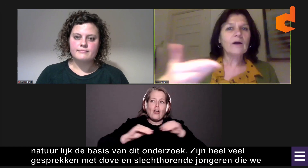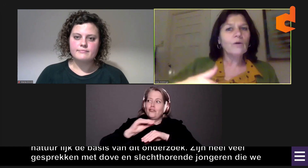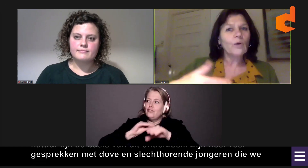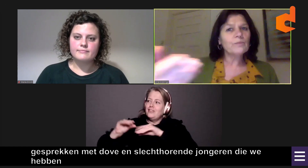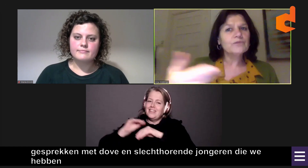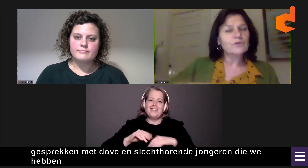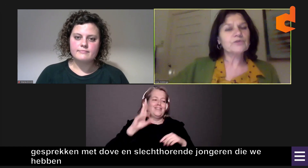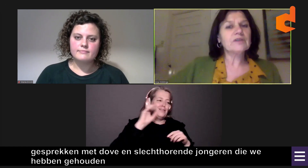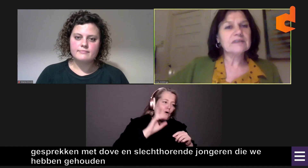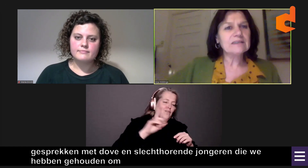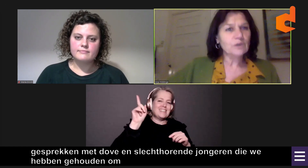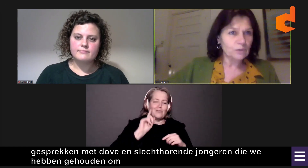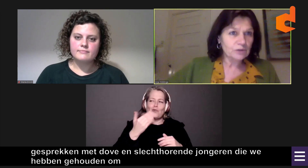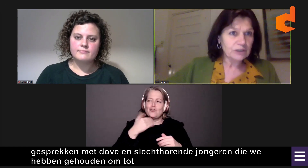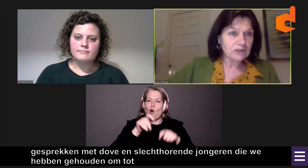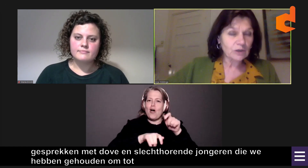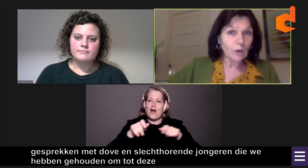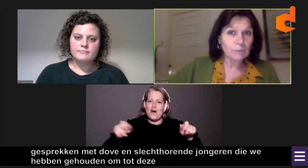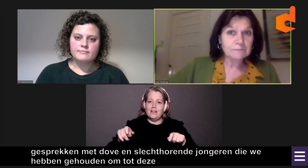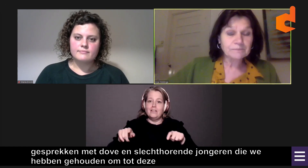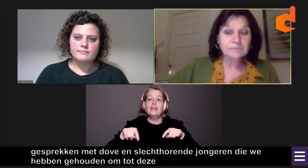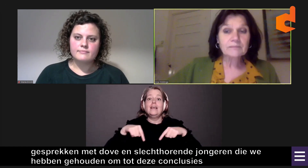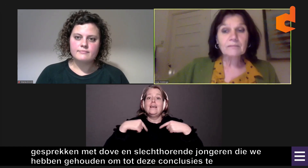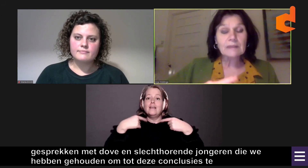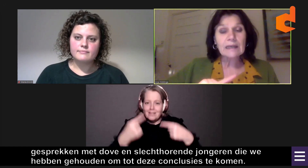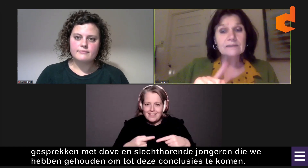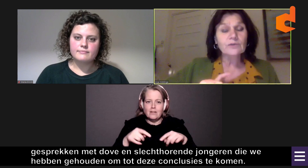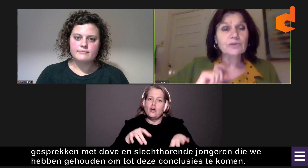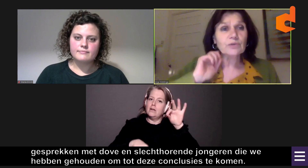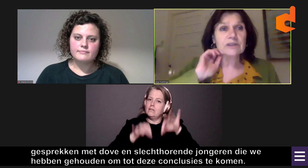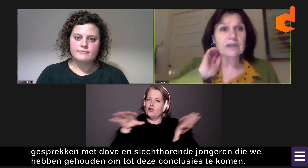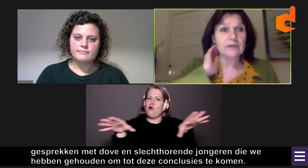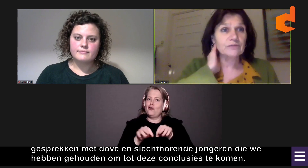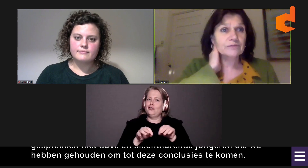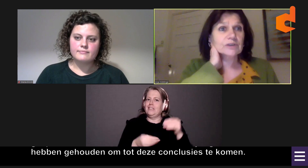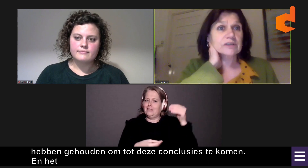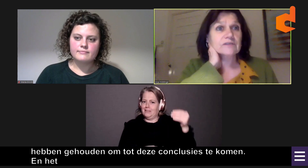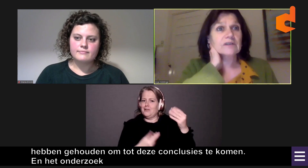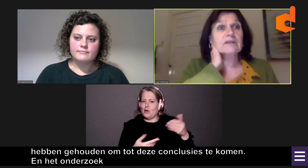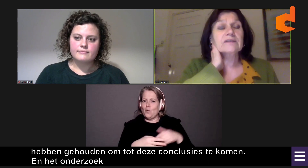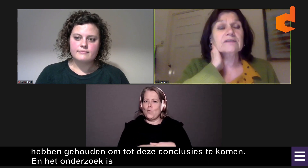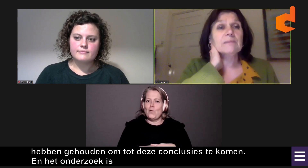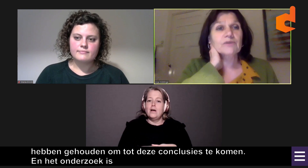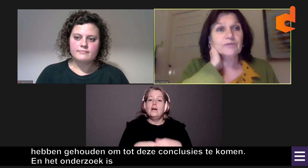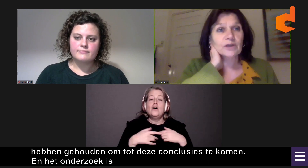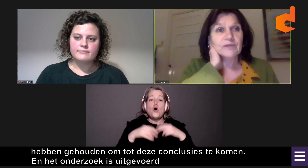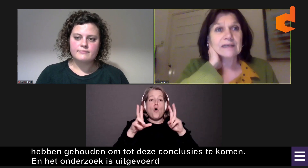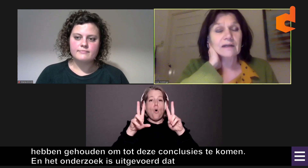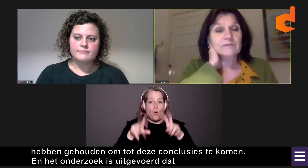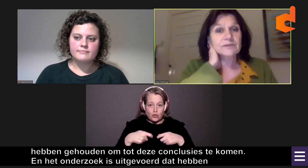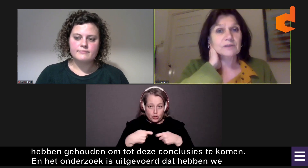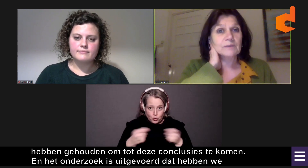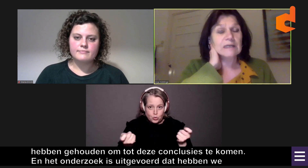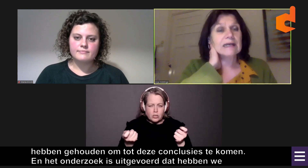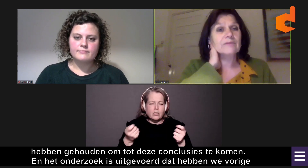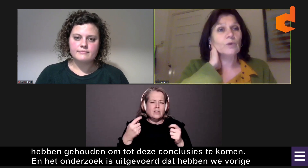om tot deze conclusies te komen. En het onderzoek is uitgevoerd. Dat hebben we vorige week